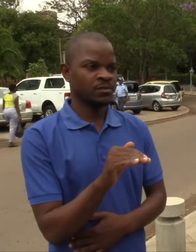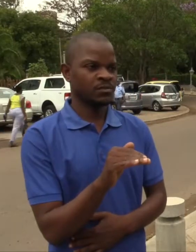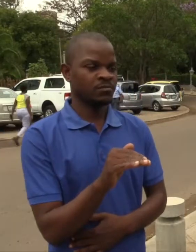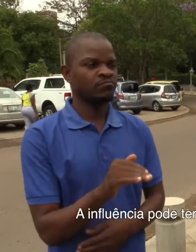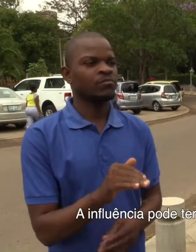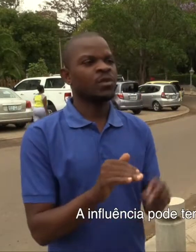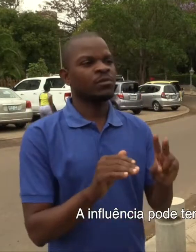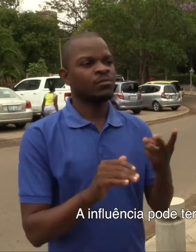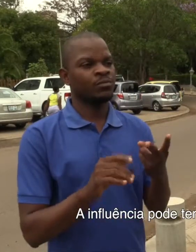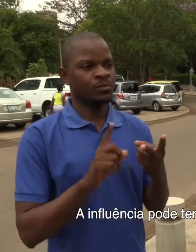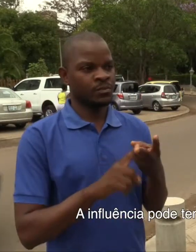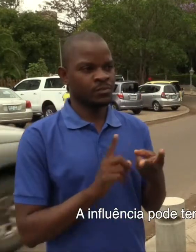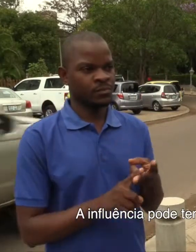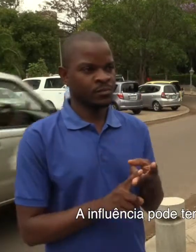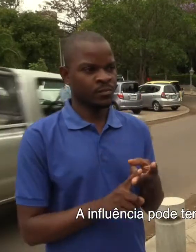Segundo,